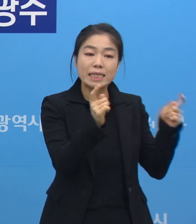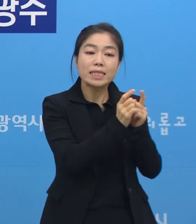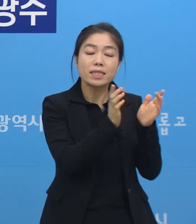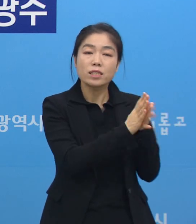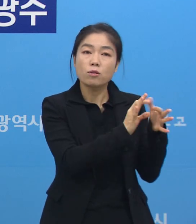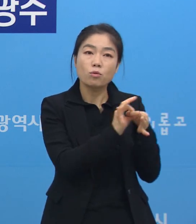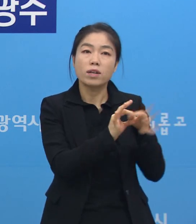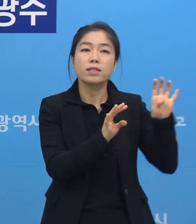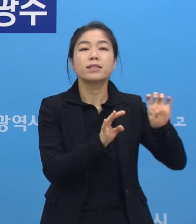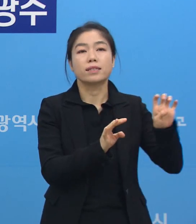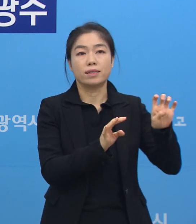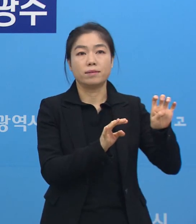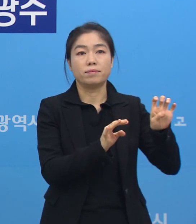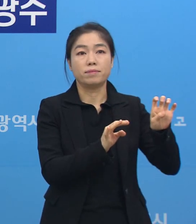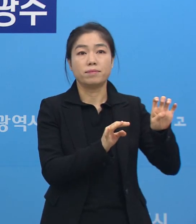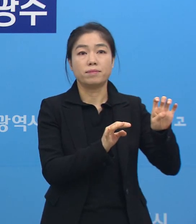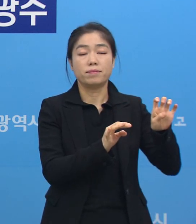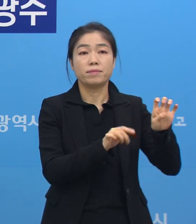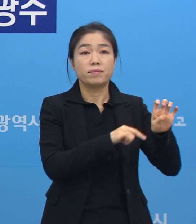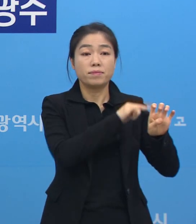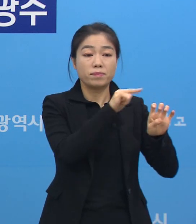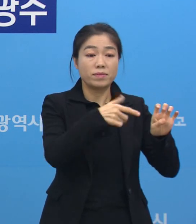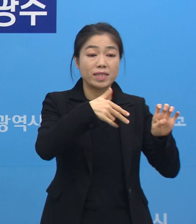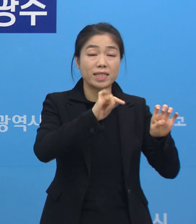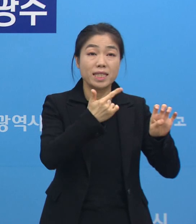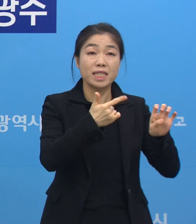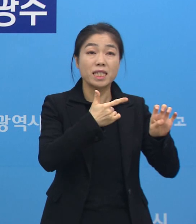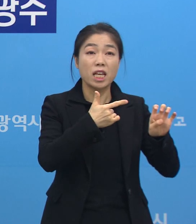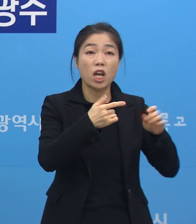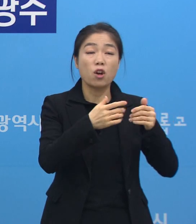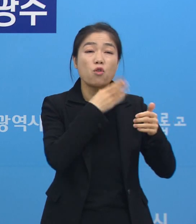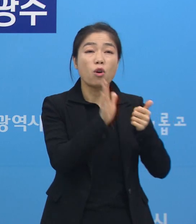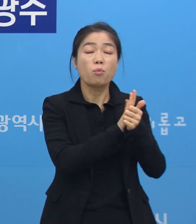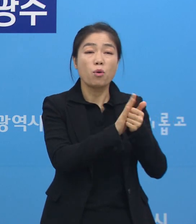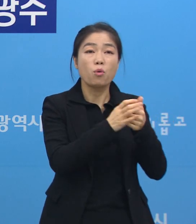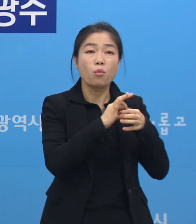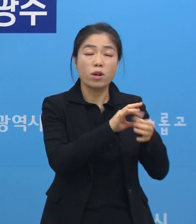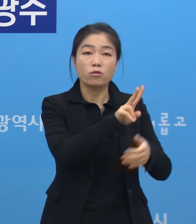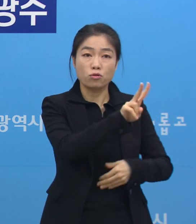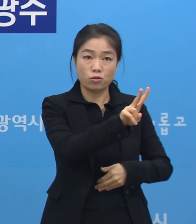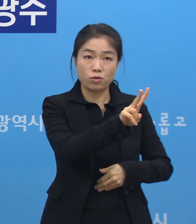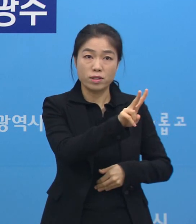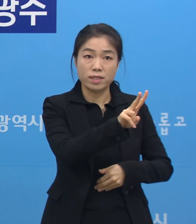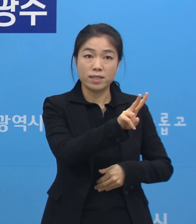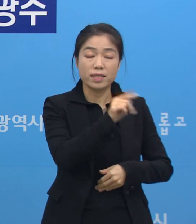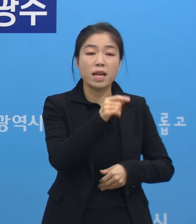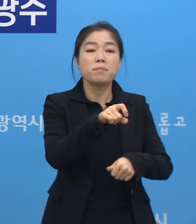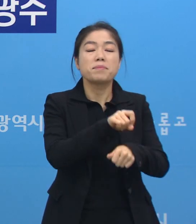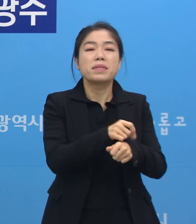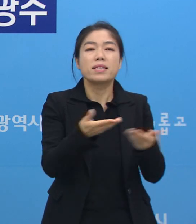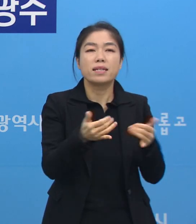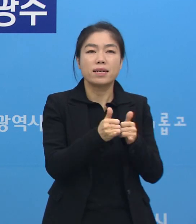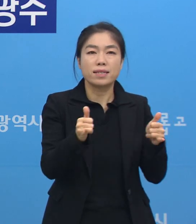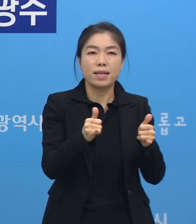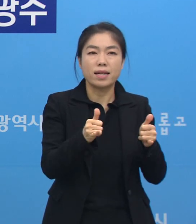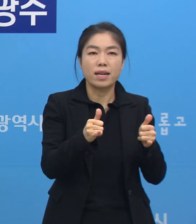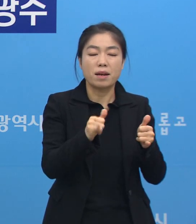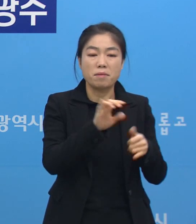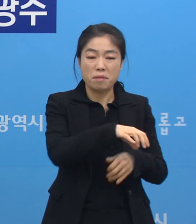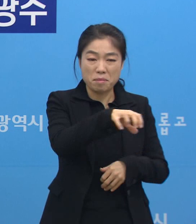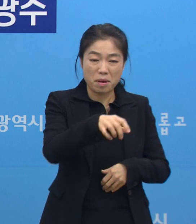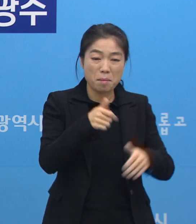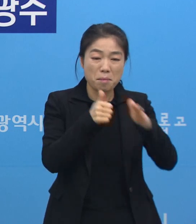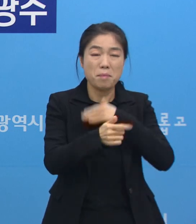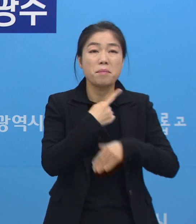관련자는 40명입니다. 그리고 진요양병원 관련해서 2명, 에버그린 요양원 직원이 동선에서 했던